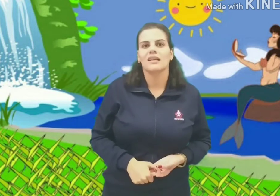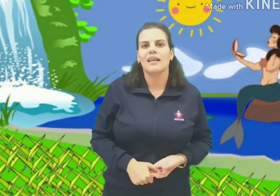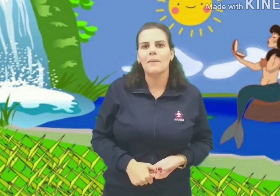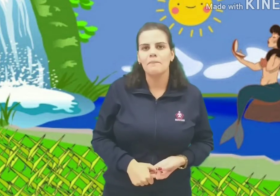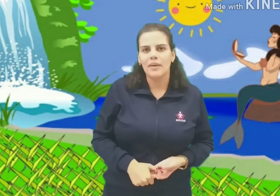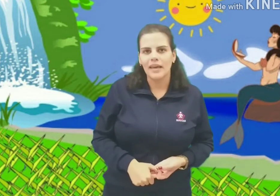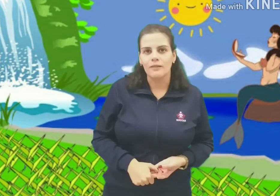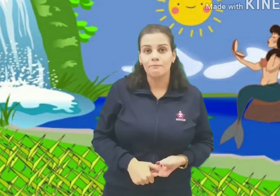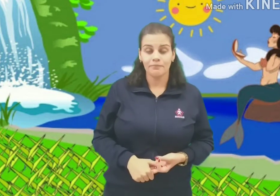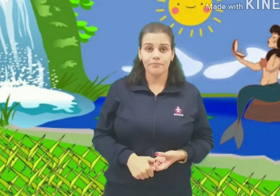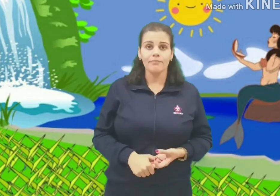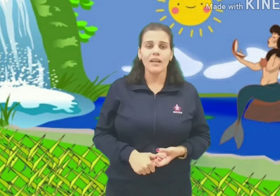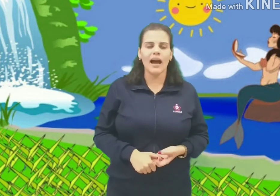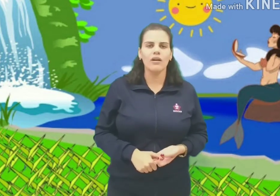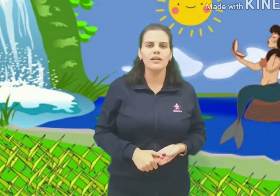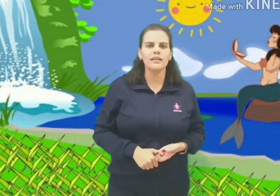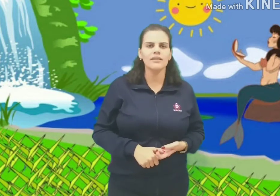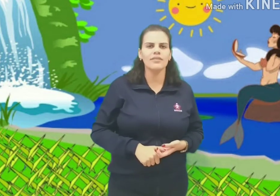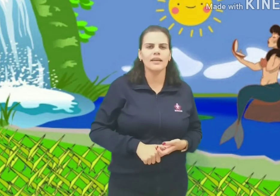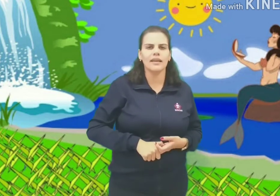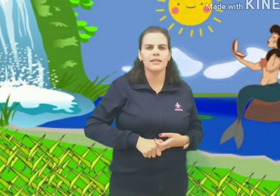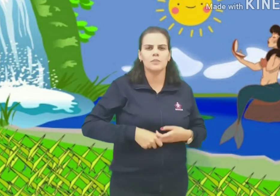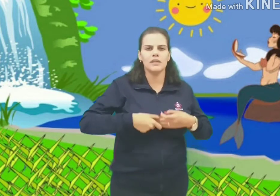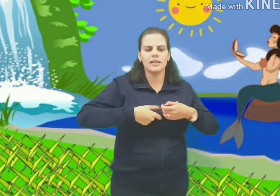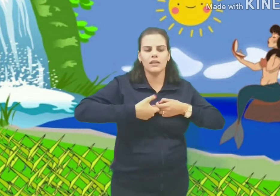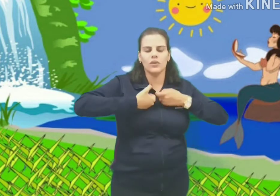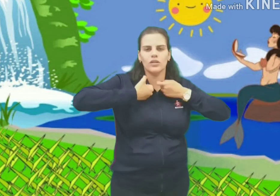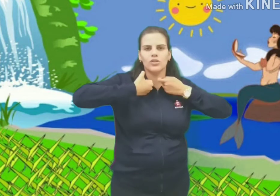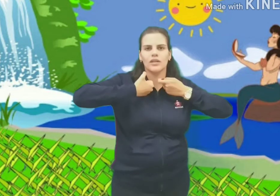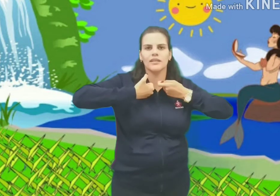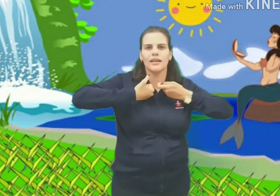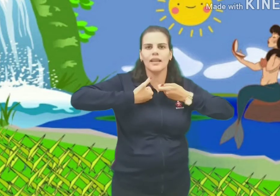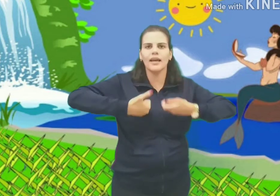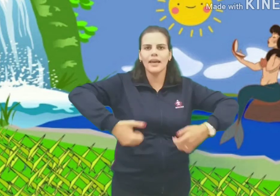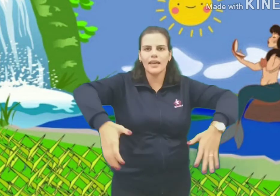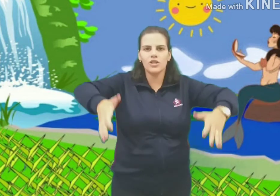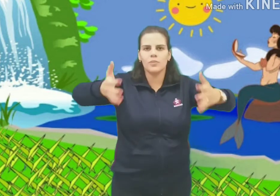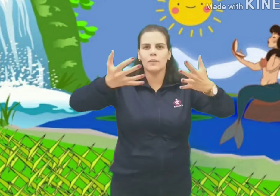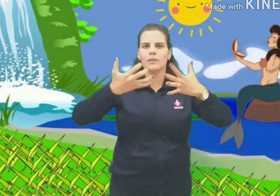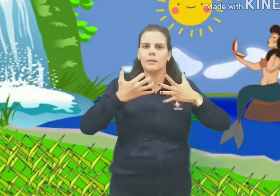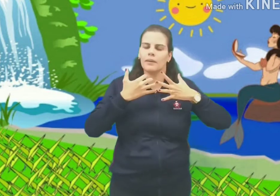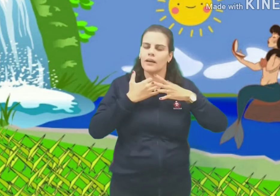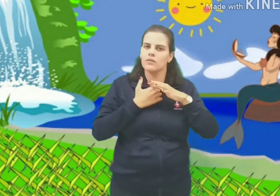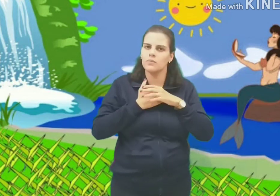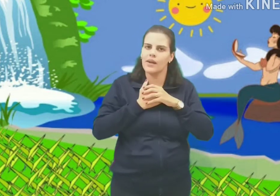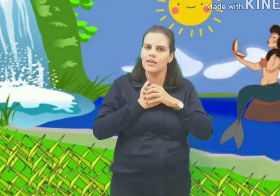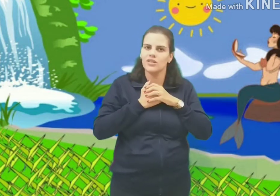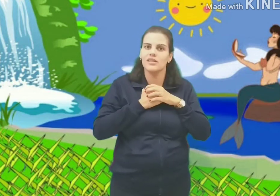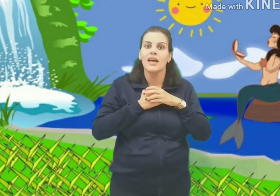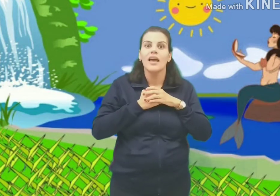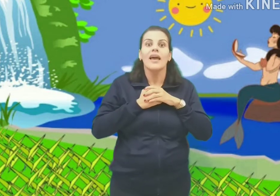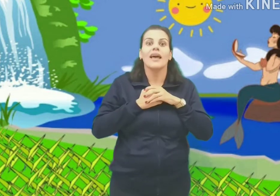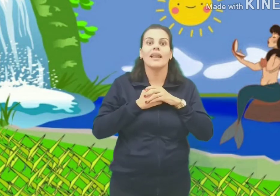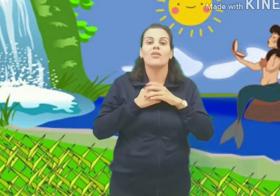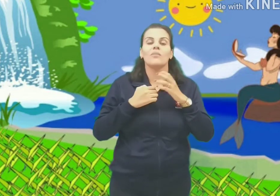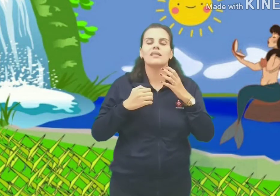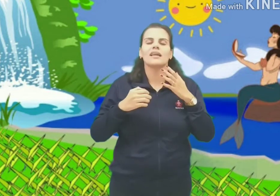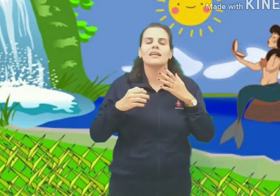também, a hora que vê aqueles pescadores jogando aquela rede para poder pegar os peixes, Ela começa a